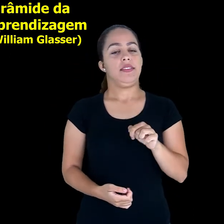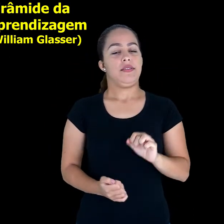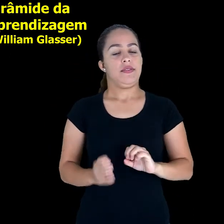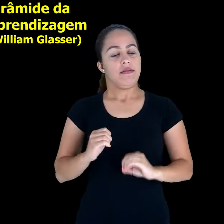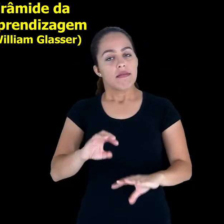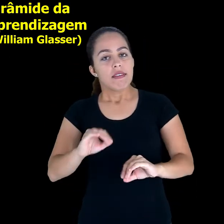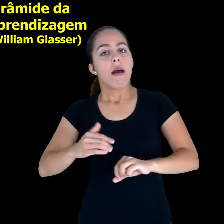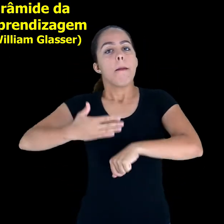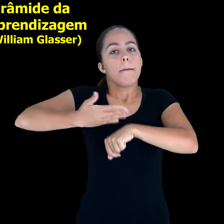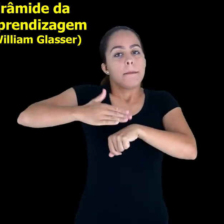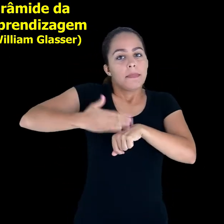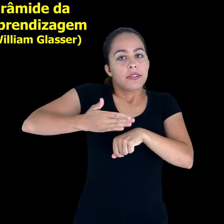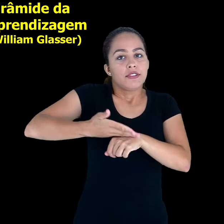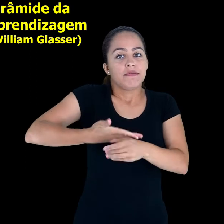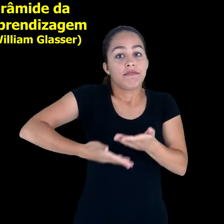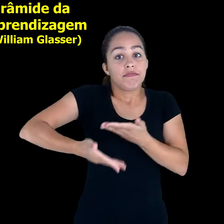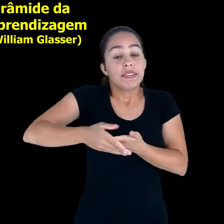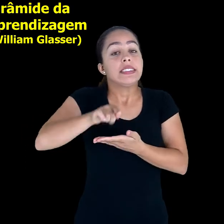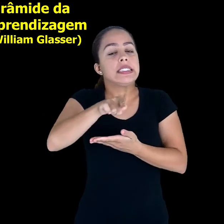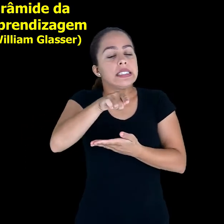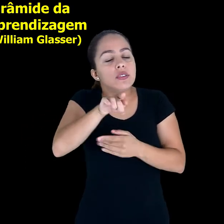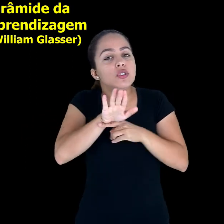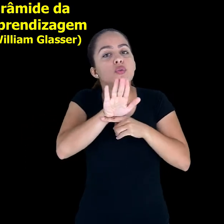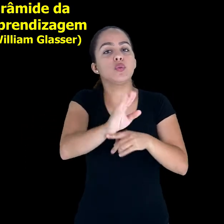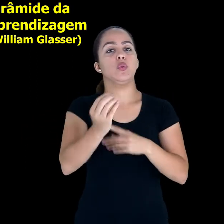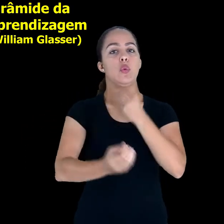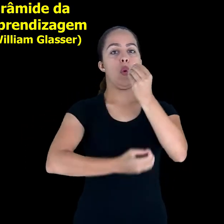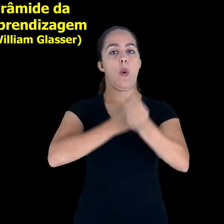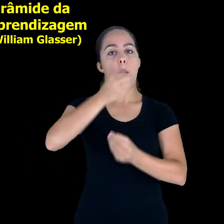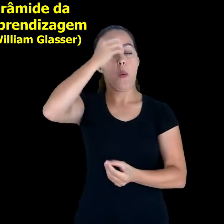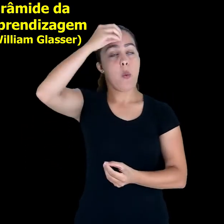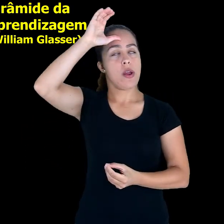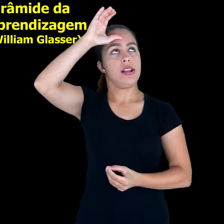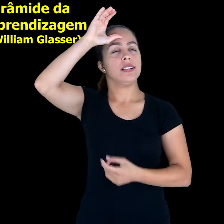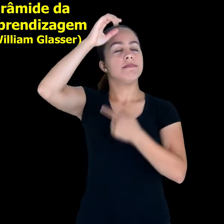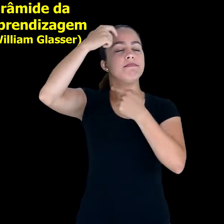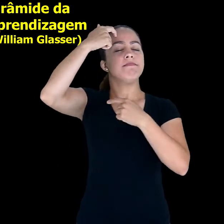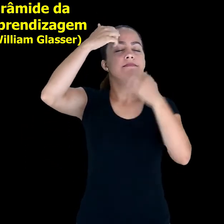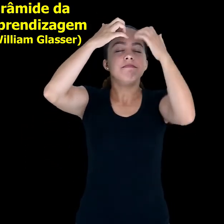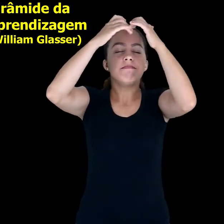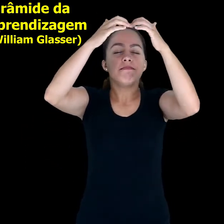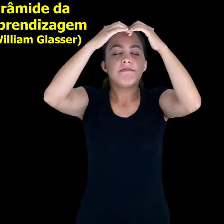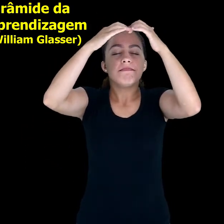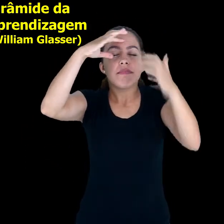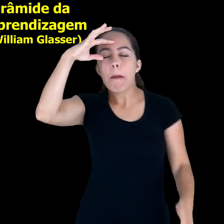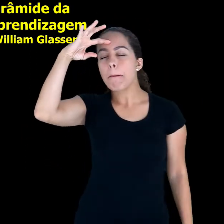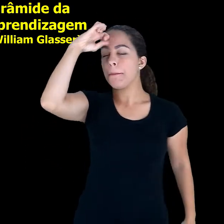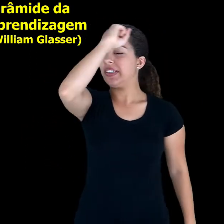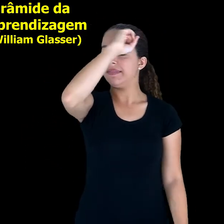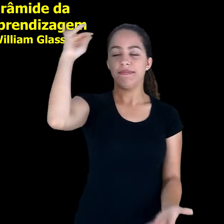supostamente, uma porcentagem maior de retenção do conhecimento, uma